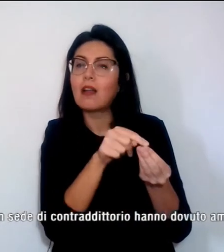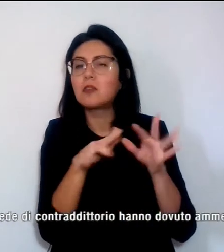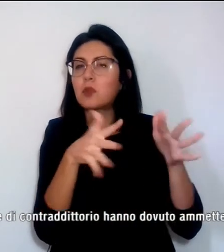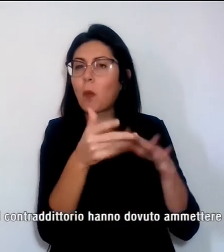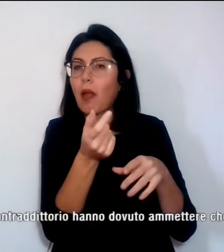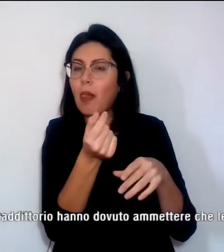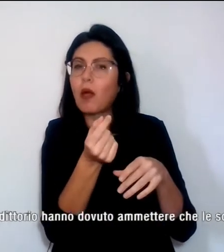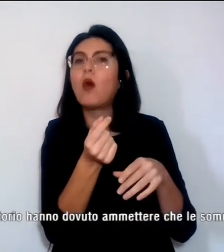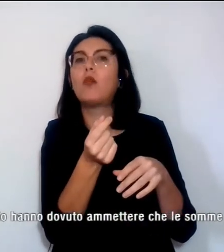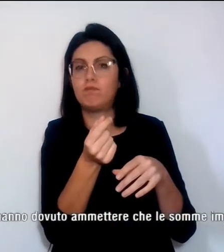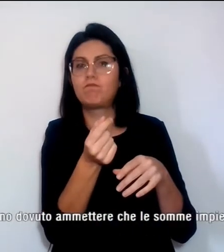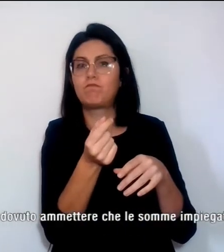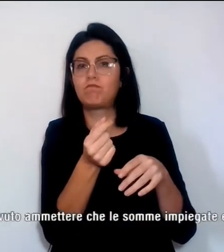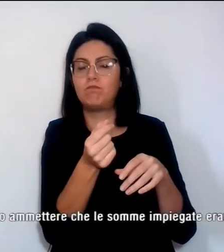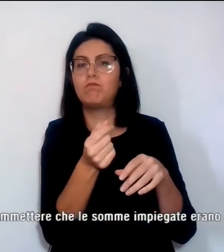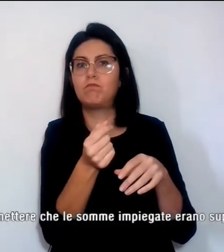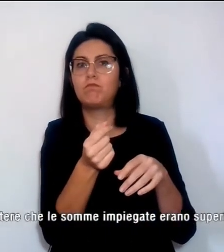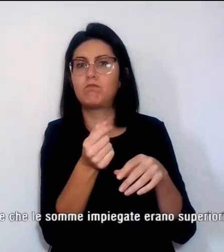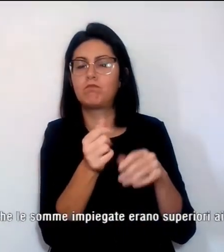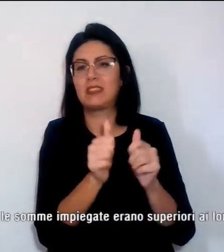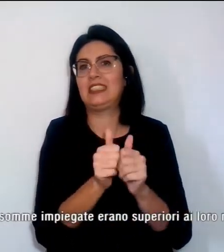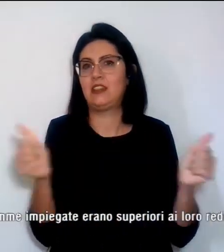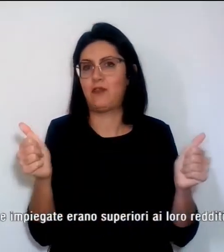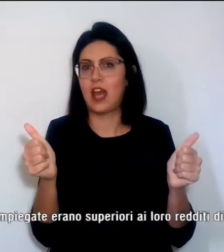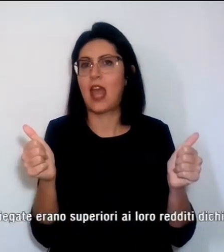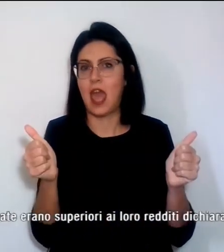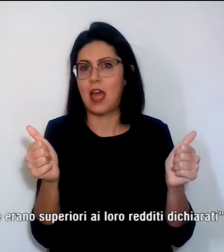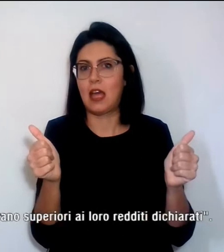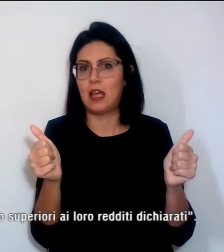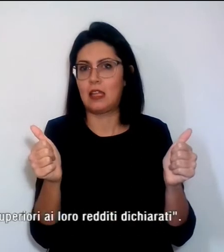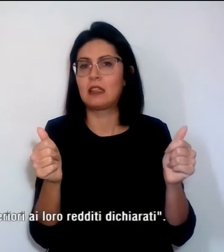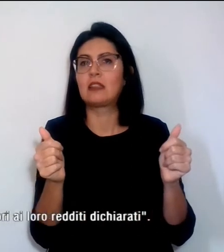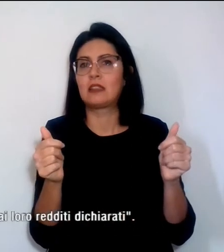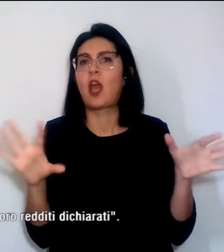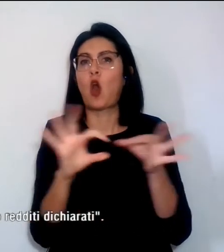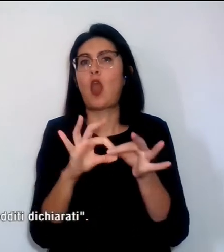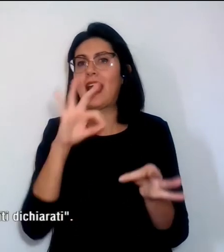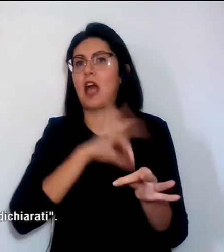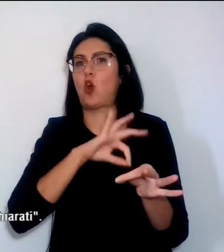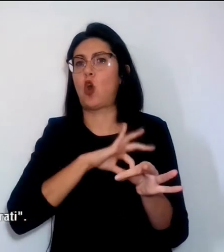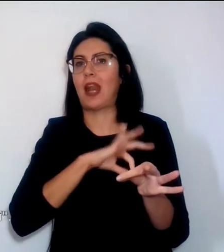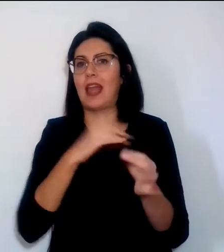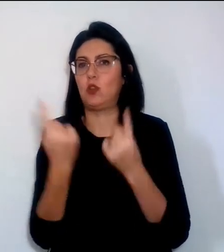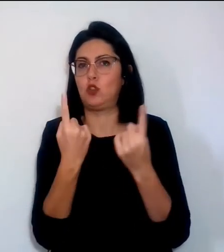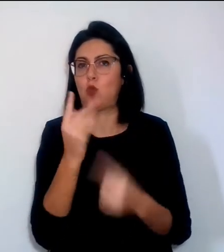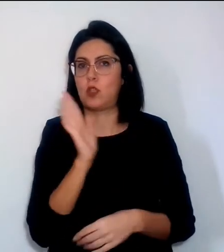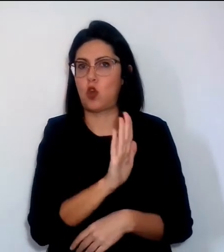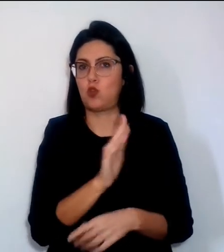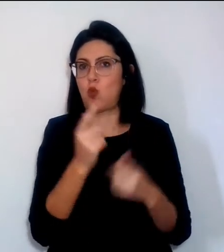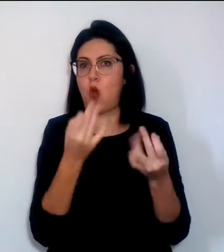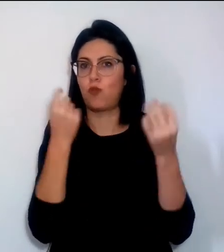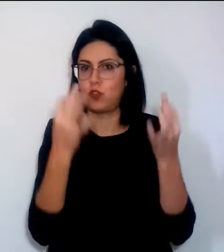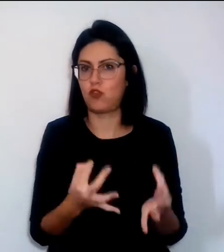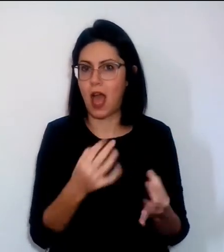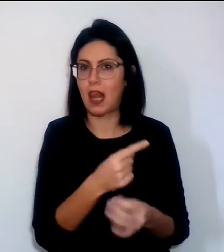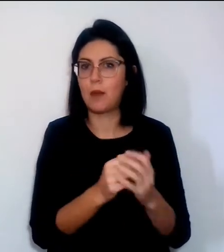significativo da quello che era la loro situazione reddituale ufficiale. I finanzieri